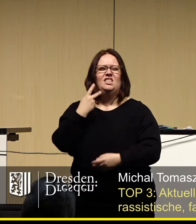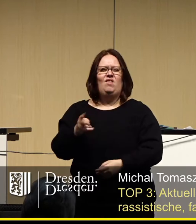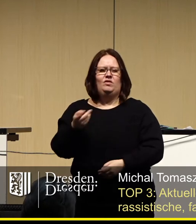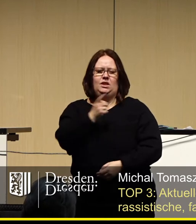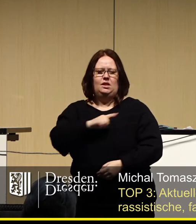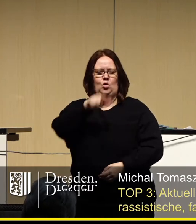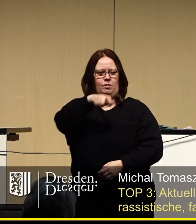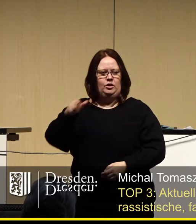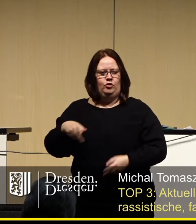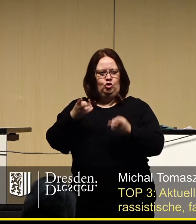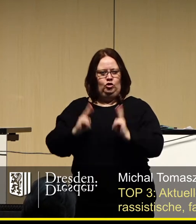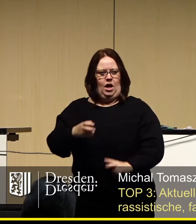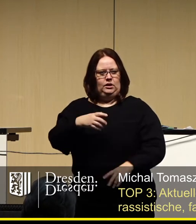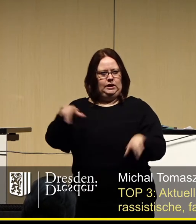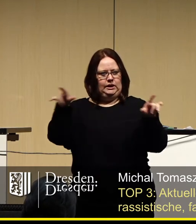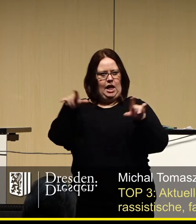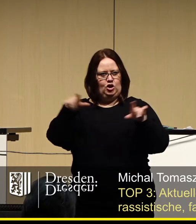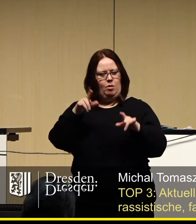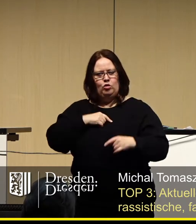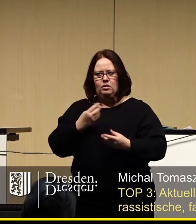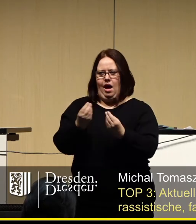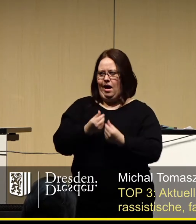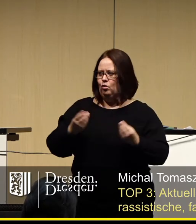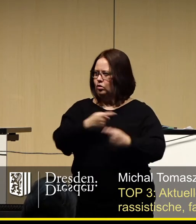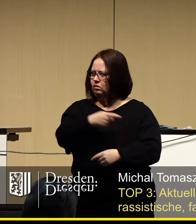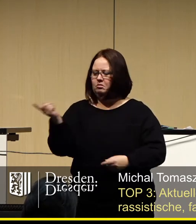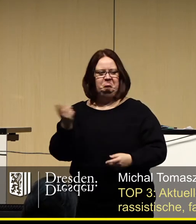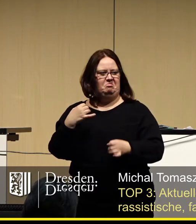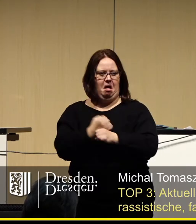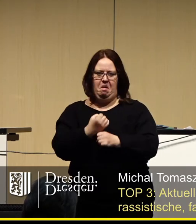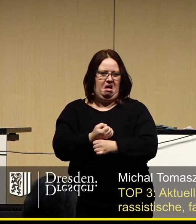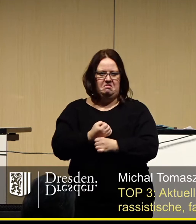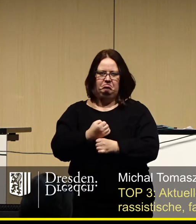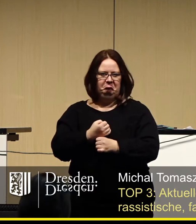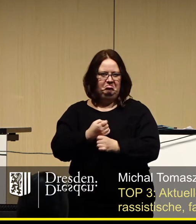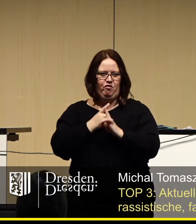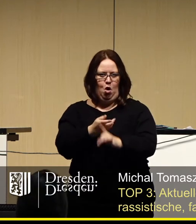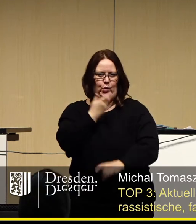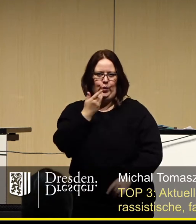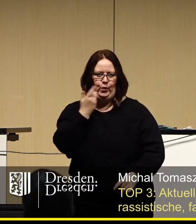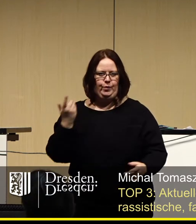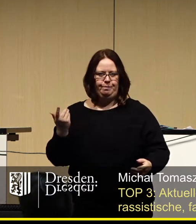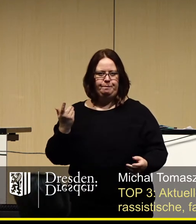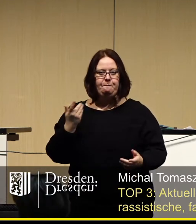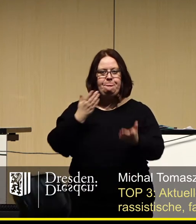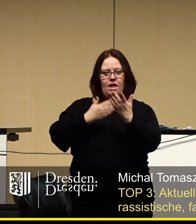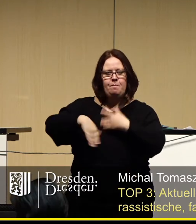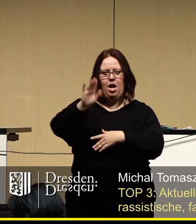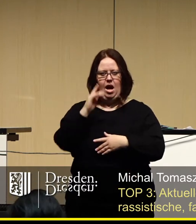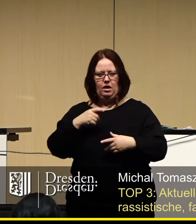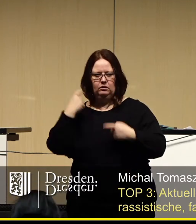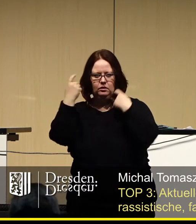.000 Menschen der Stadtgesellschaft haben den Eindruck, dass sie diesen Job nicht gut genug erfüllen. Diese Mehrheit ist so